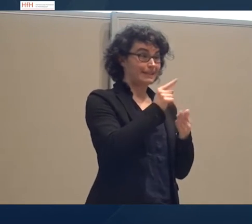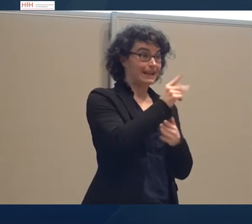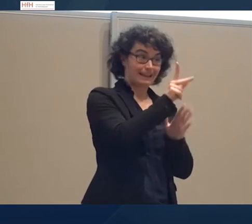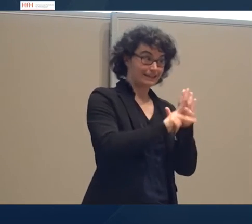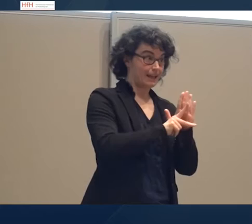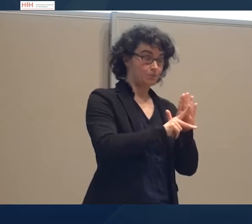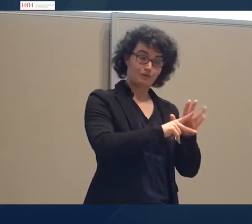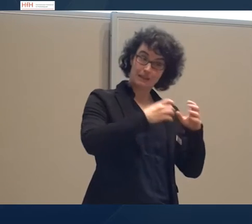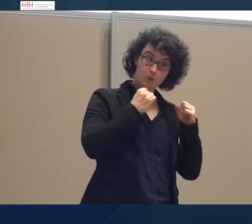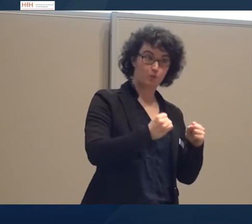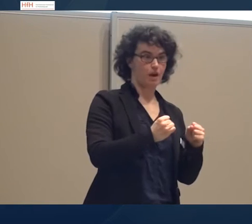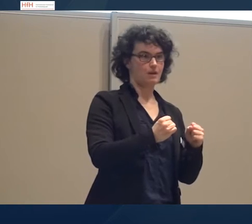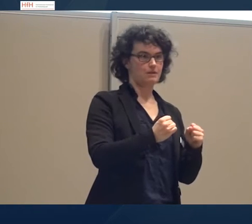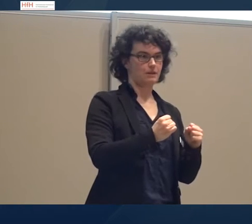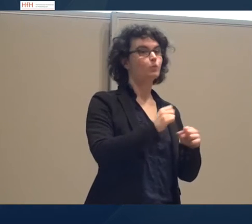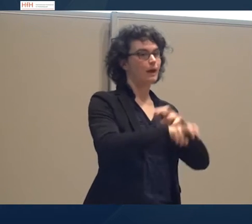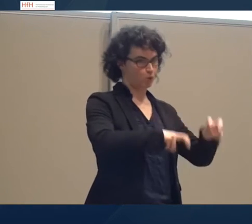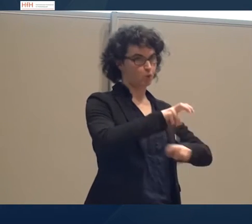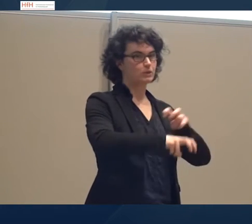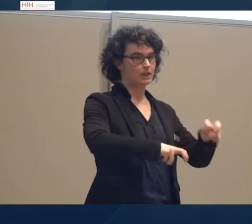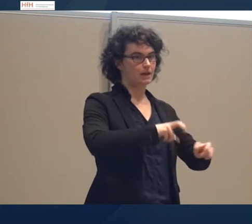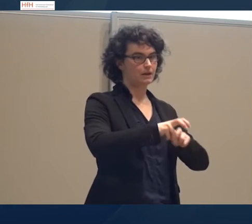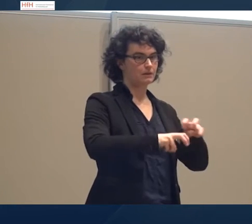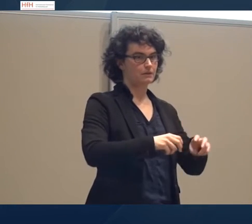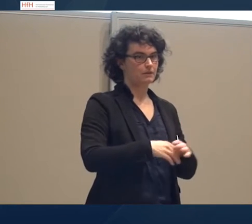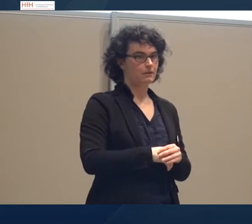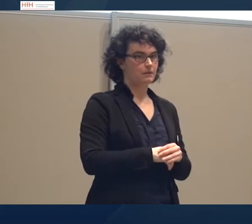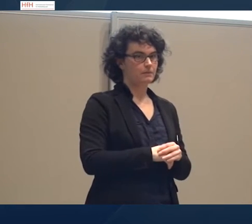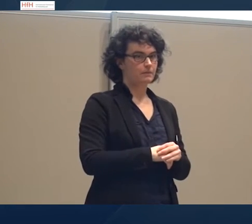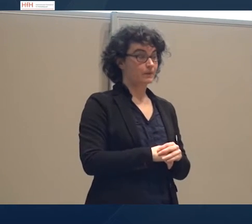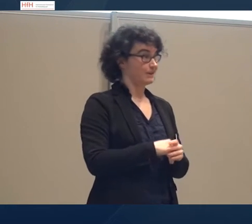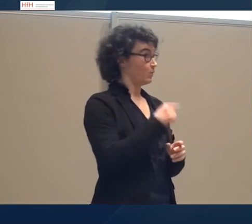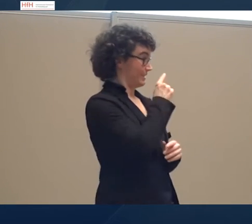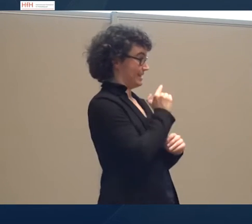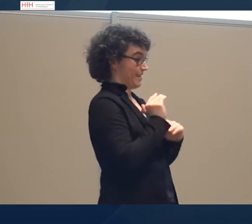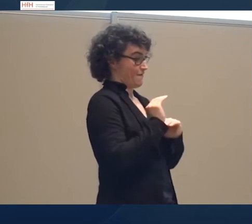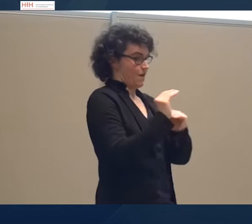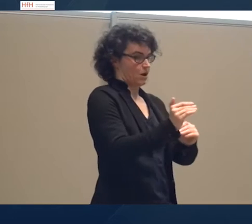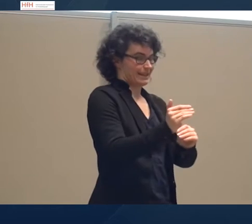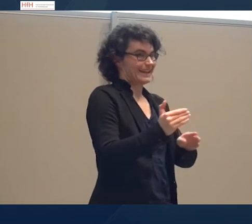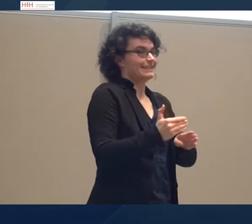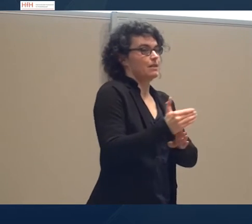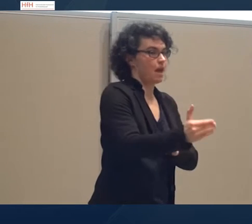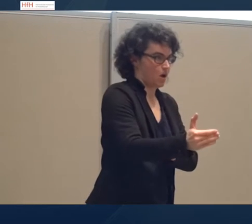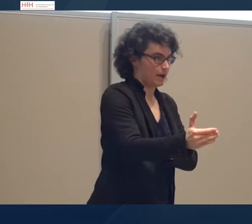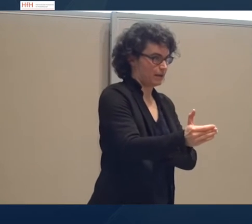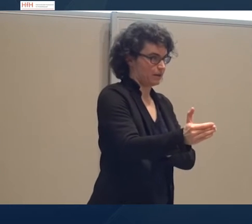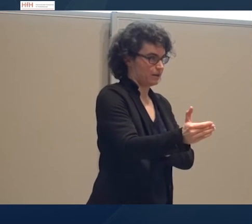als auch praktisch nützlich. Deswegen kommt diese Phase quasi danach. Das ist wieder eine Einfingung.